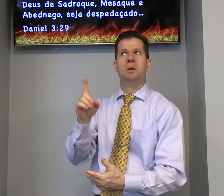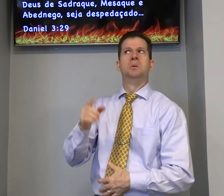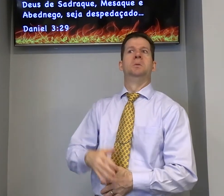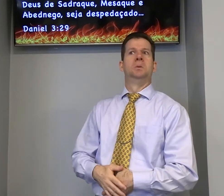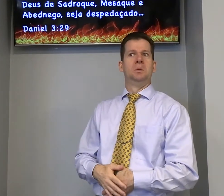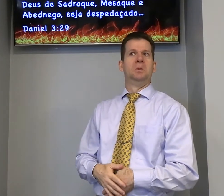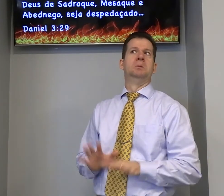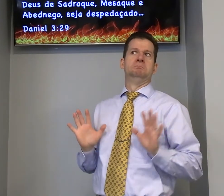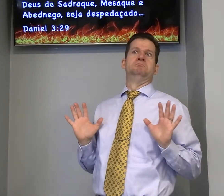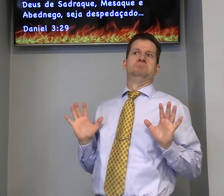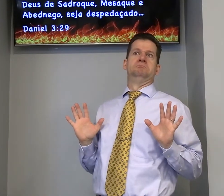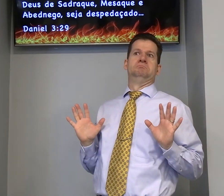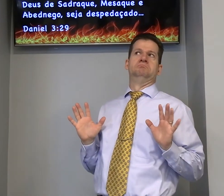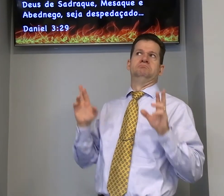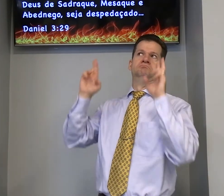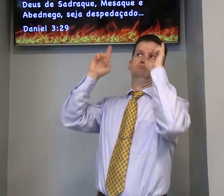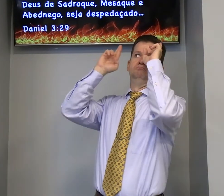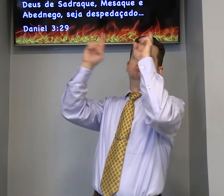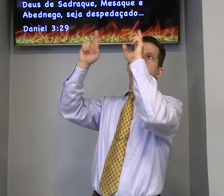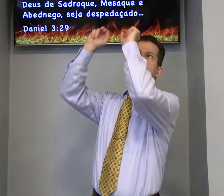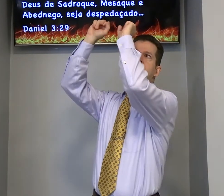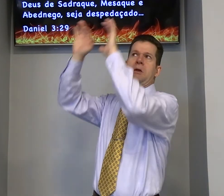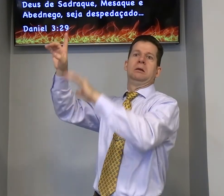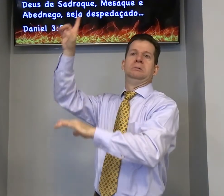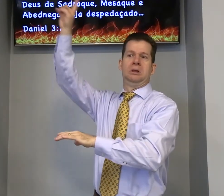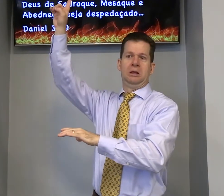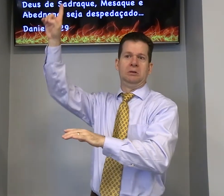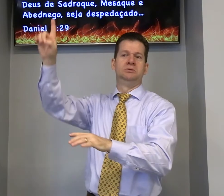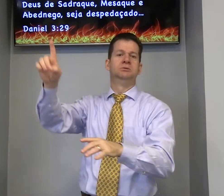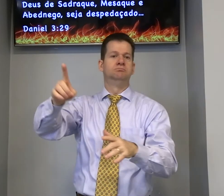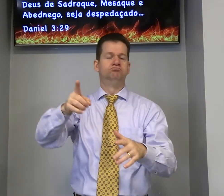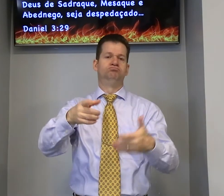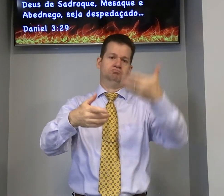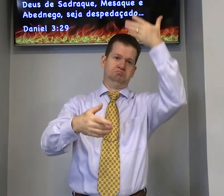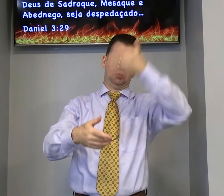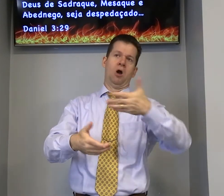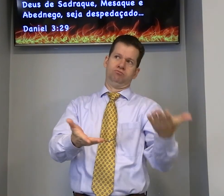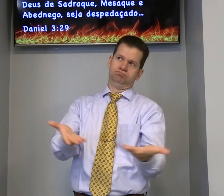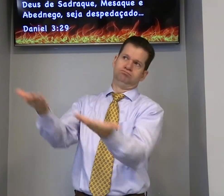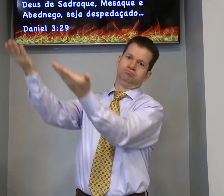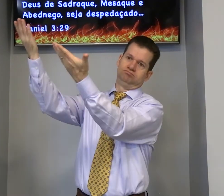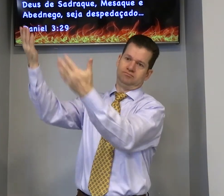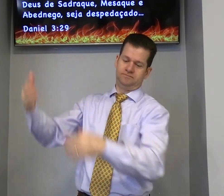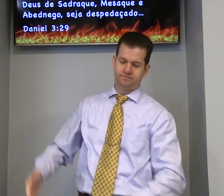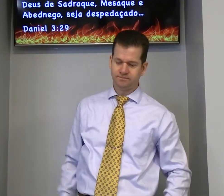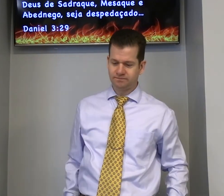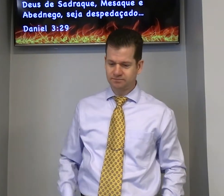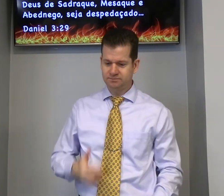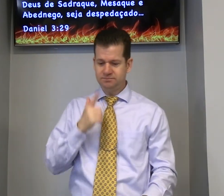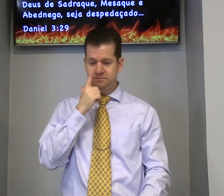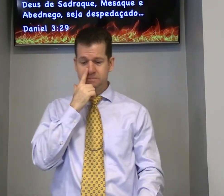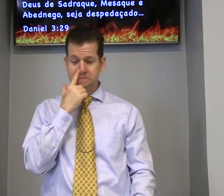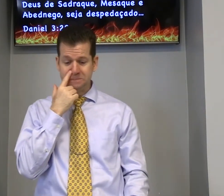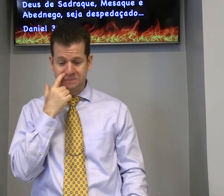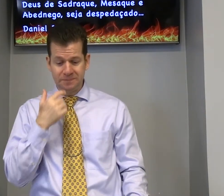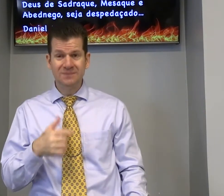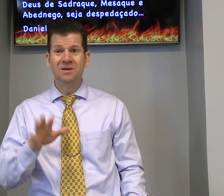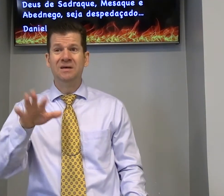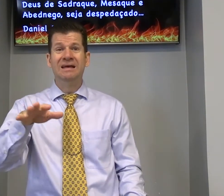muitos acreditaram em Deus por causa do testemunho desses homens e o Nebuchadon Azor bendizou o nome de Deus